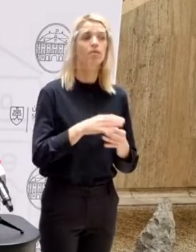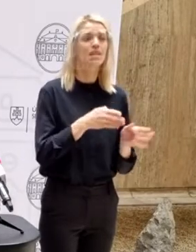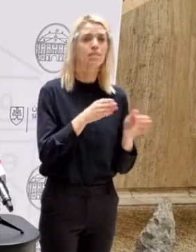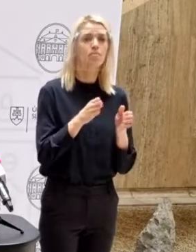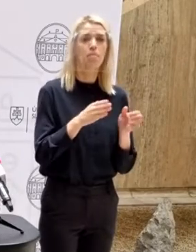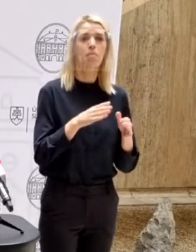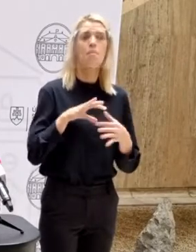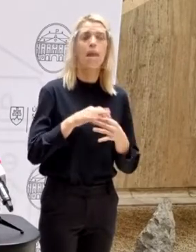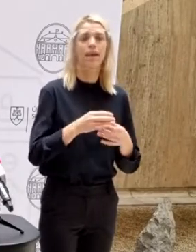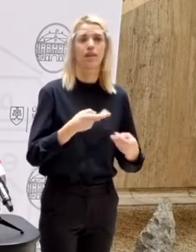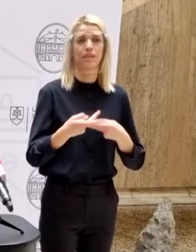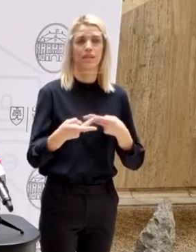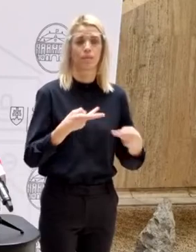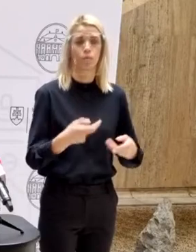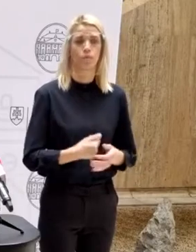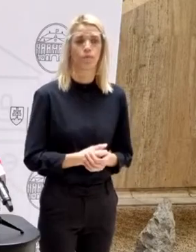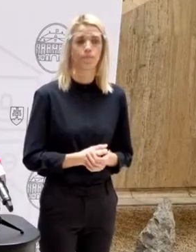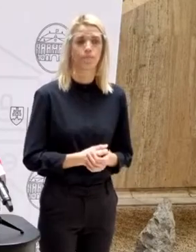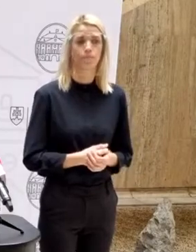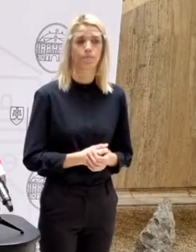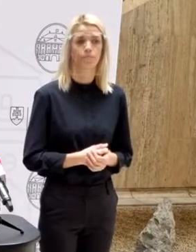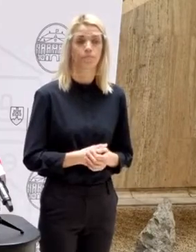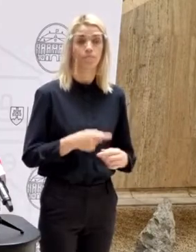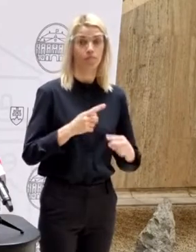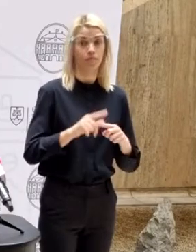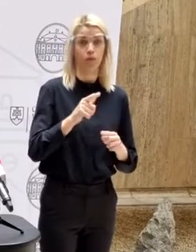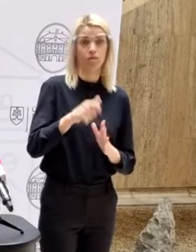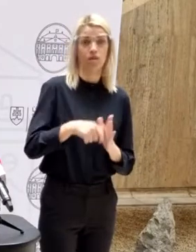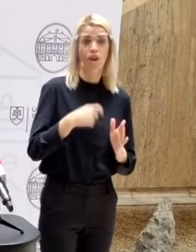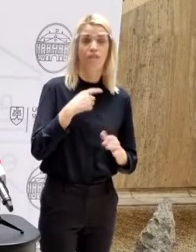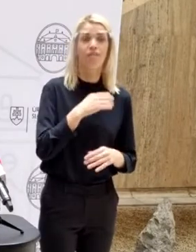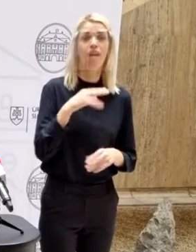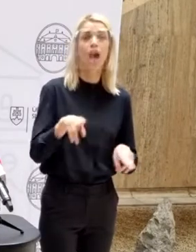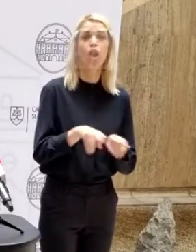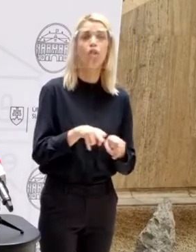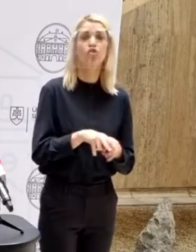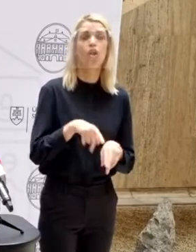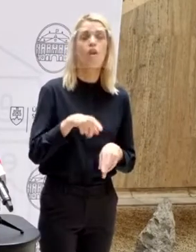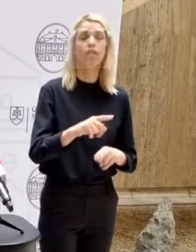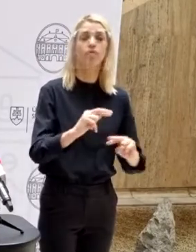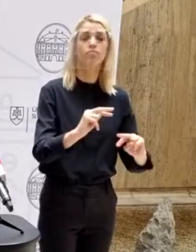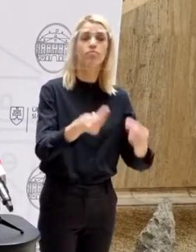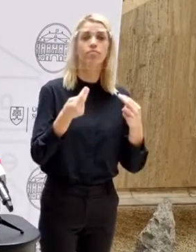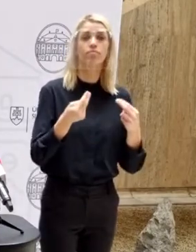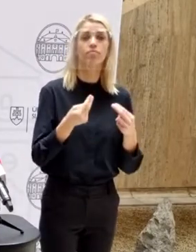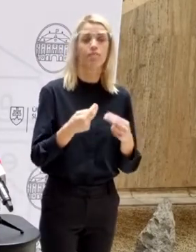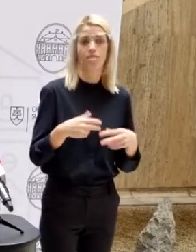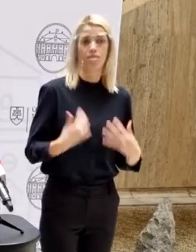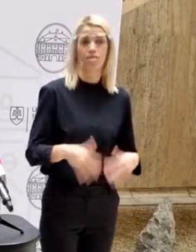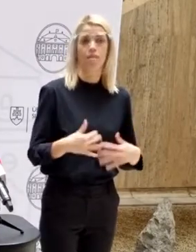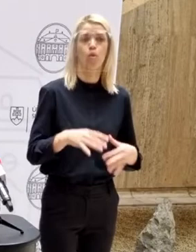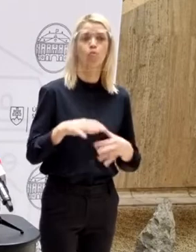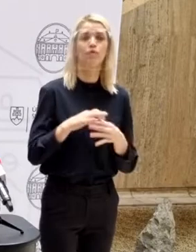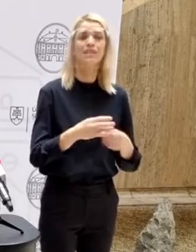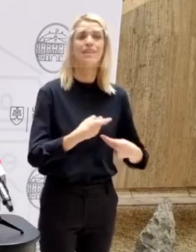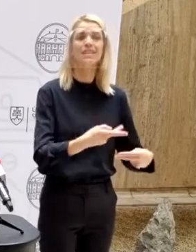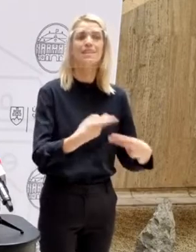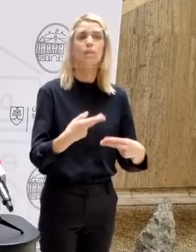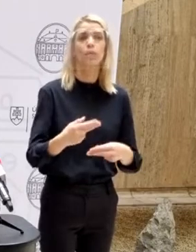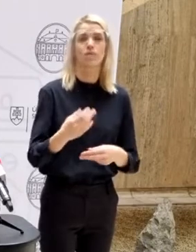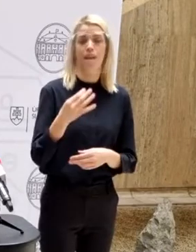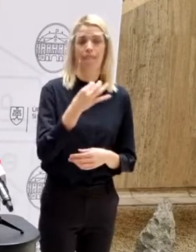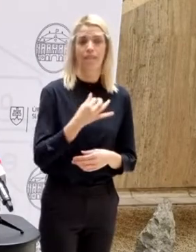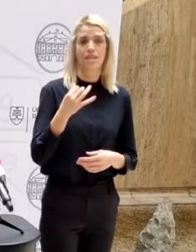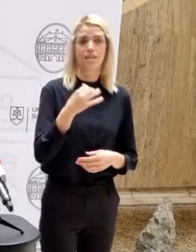rámci distribúcie. Na druhej strane nie, ale problém aj v tom, že veľa rodičov nebolo jednoducho vyzvaných k tomu aj v priebehu distribúcie tých testov, že